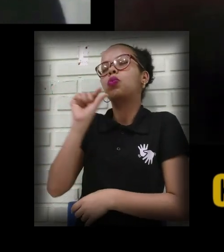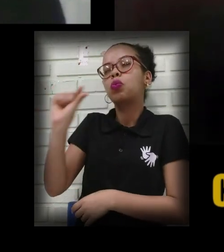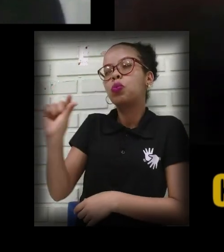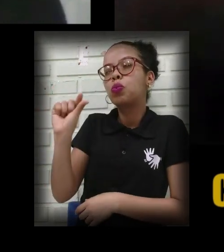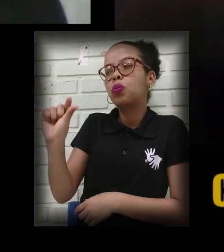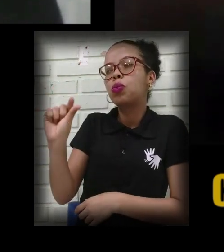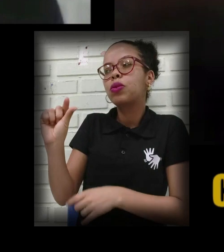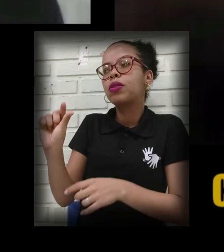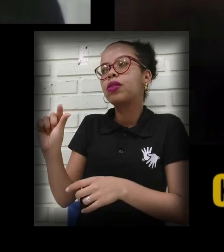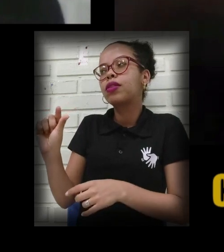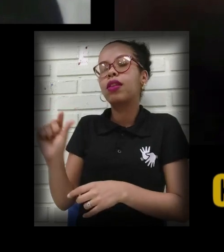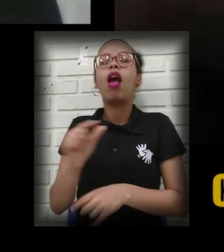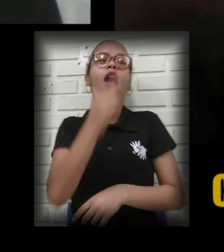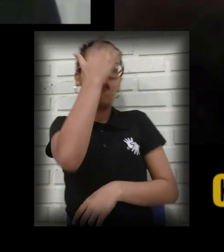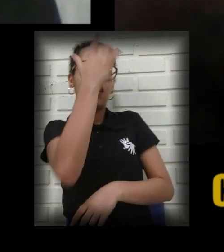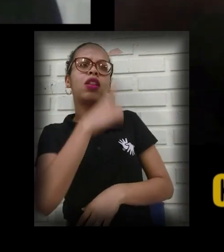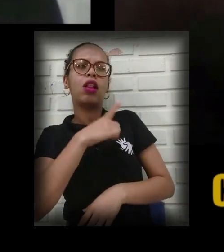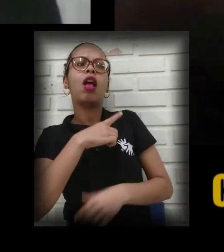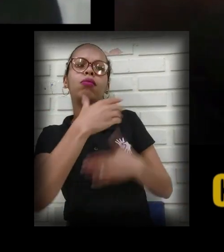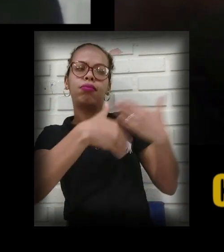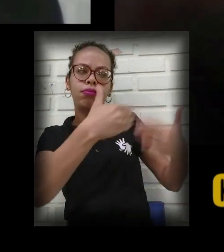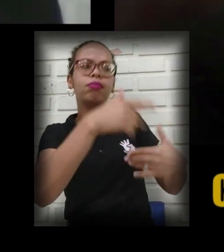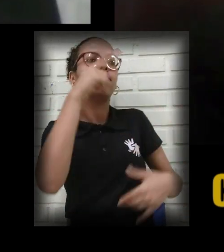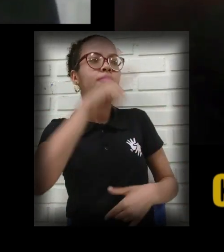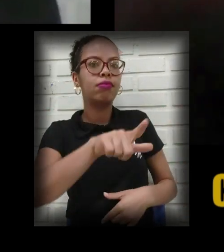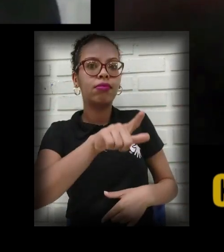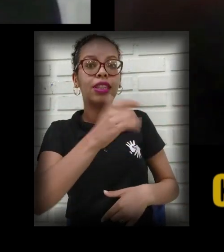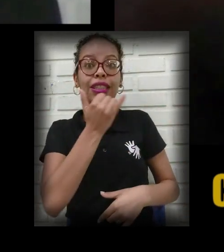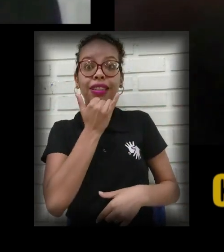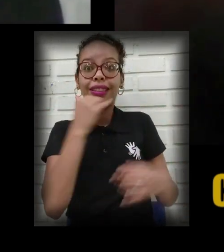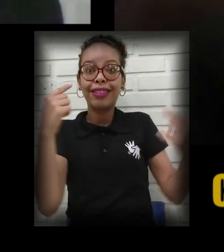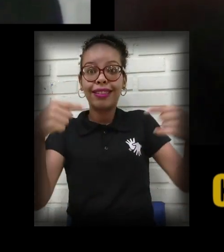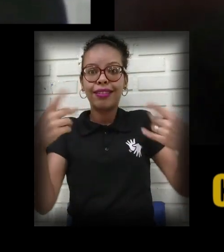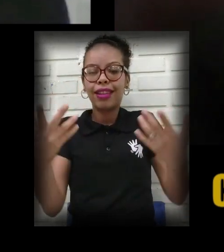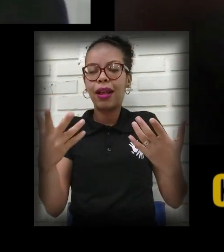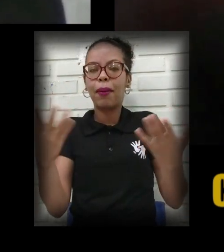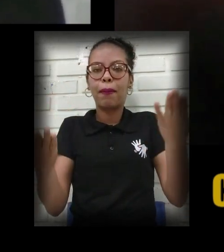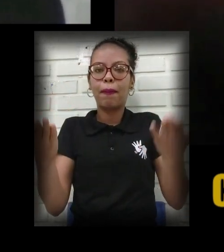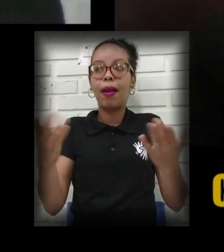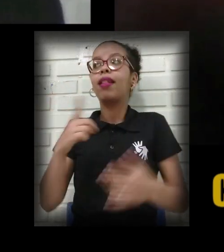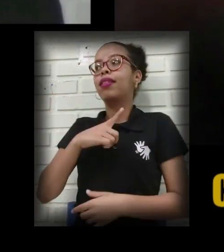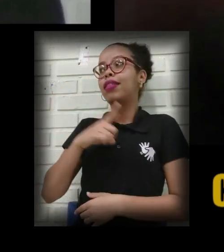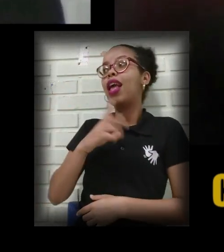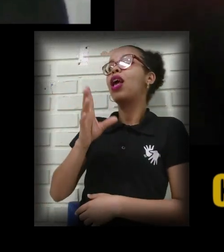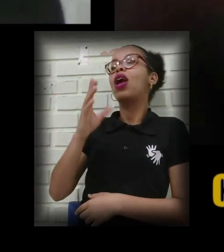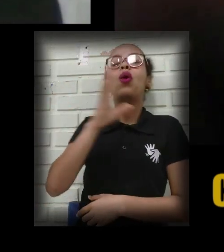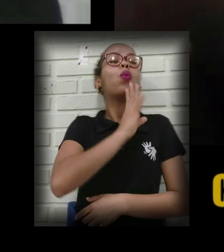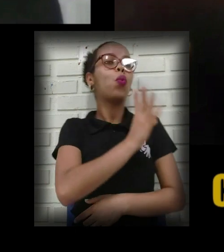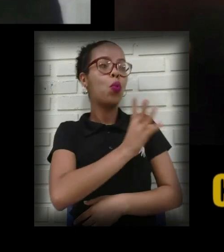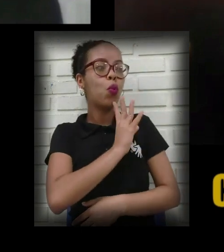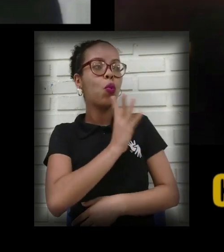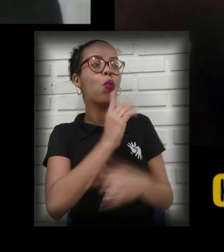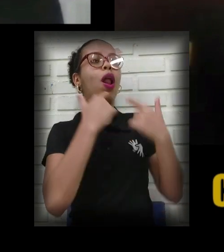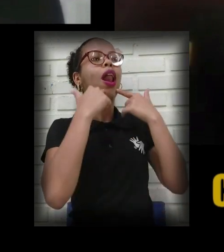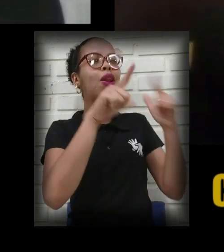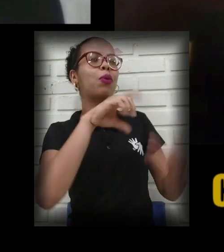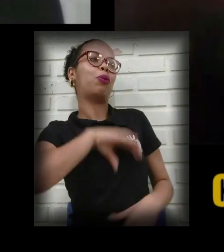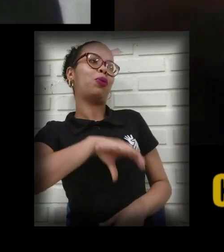se Aí vai ter uma facilidade. Porque assim, ele já vai ter o conhecimento da língua portuguesa. Aí,